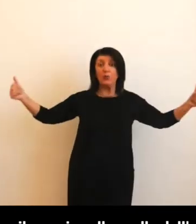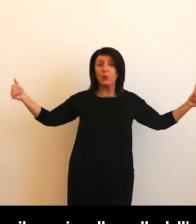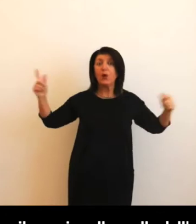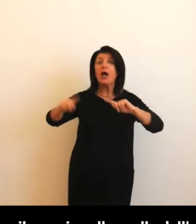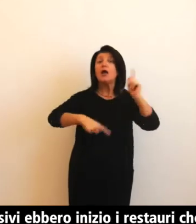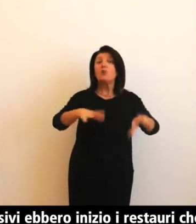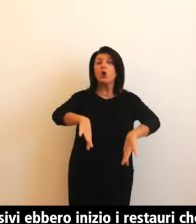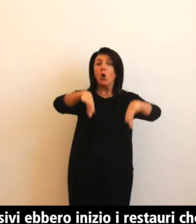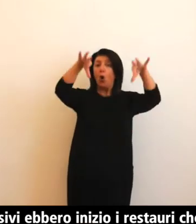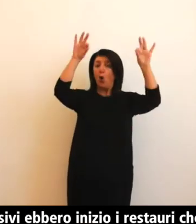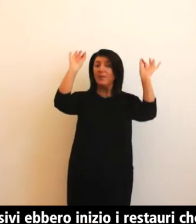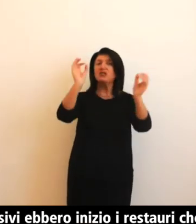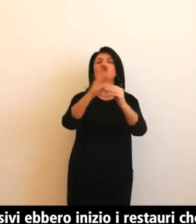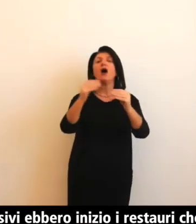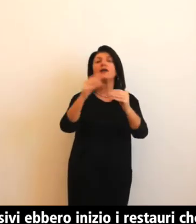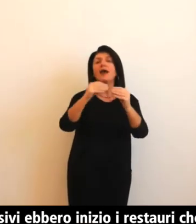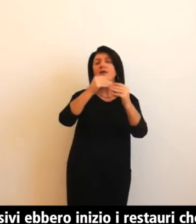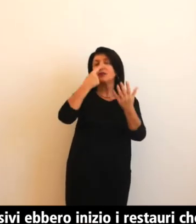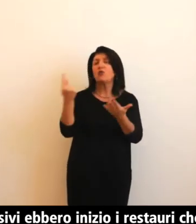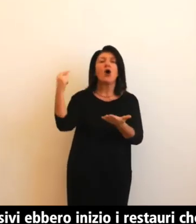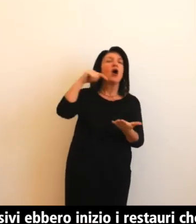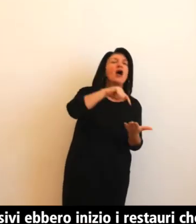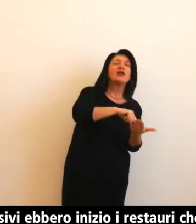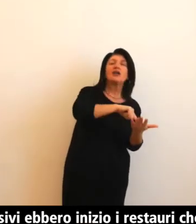riportarono la basilica al suo antico splendore.